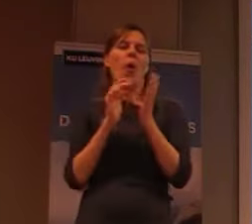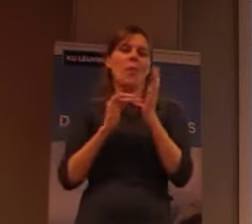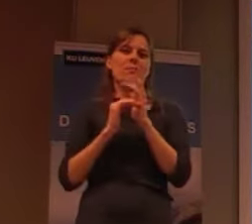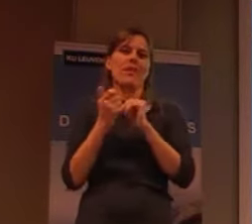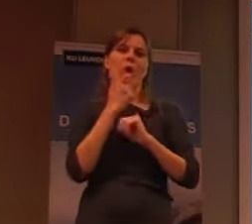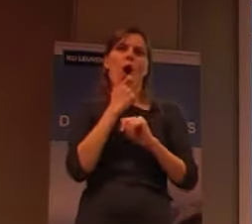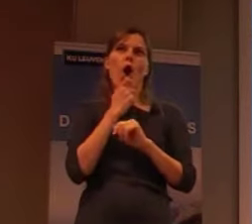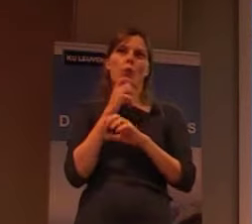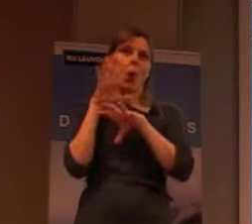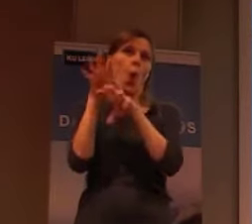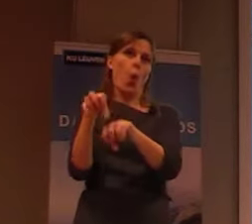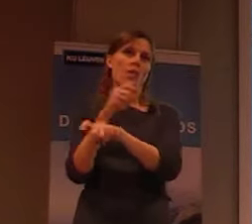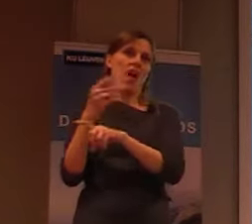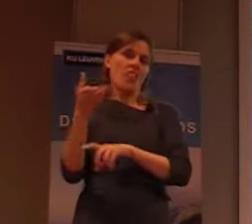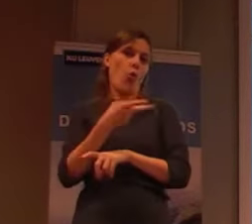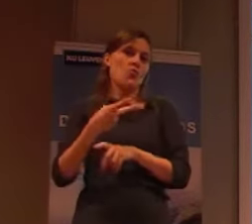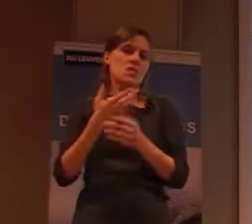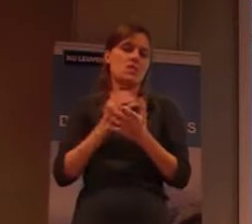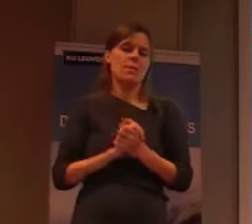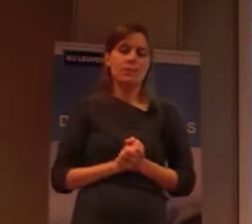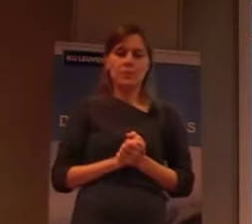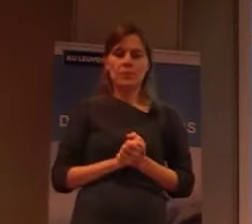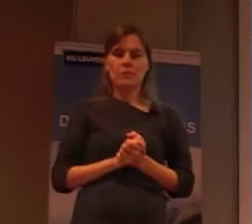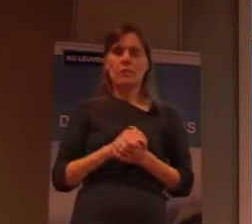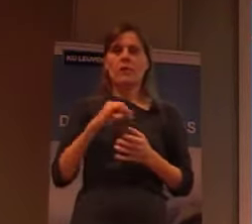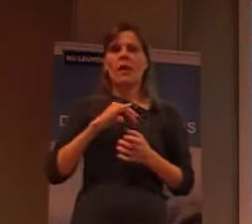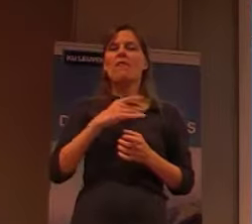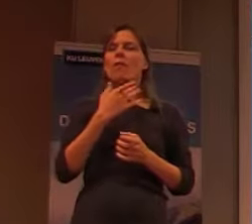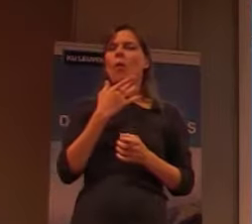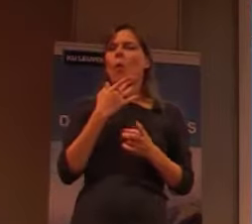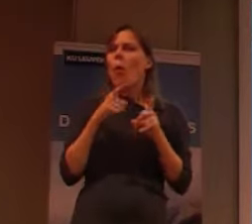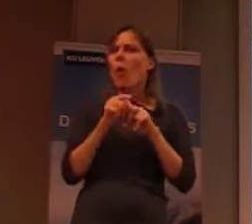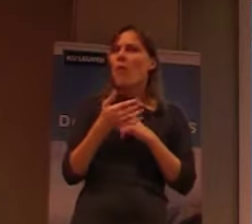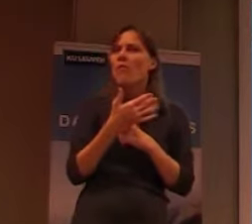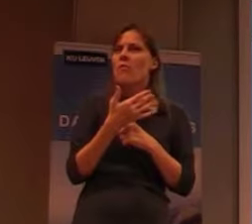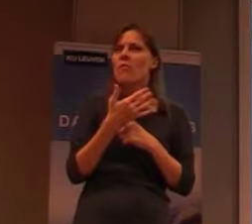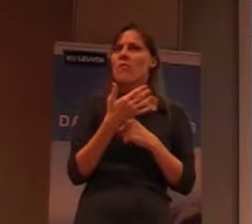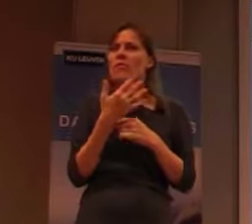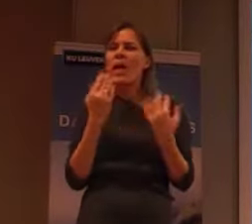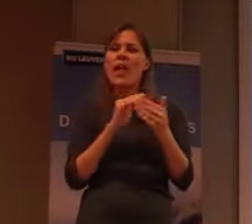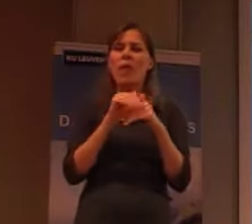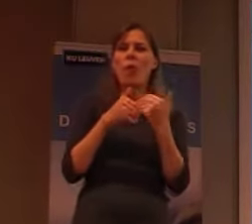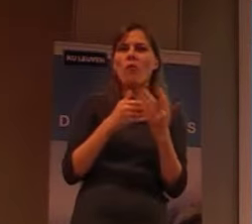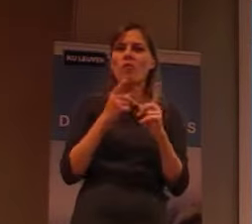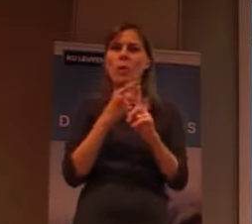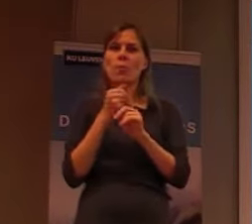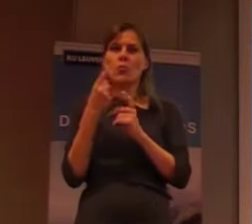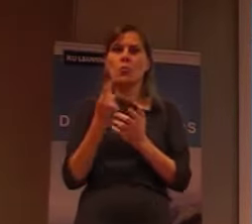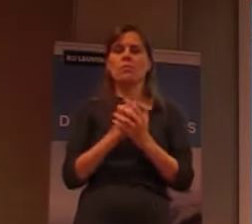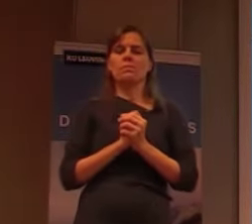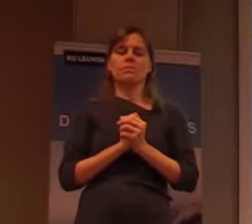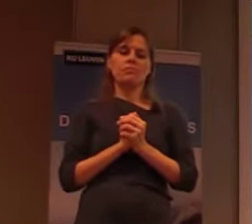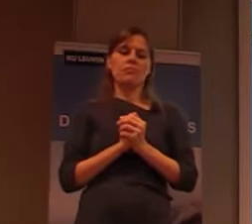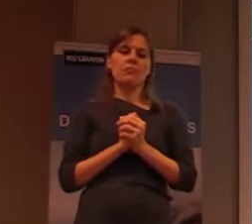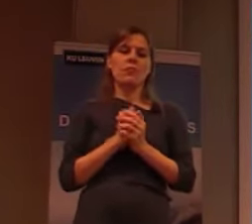activiteit is geweest, rond de problematiek van lepra. Dus wij hebben maar één zo'n centrum kunnen gaan